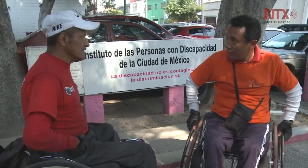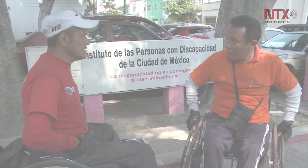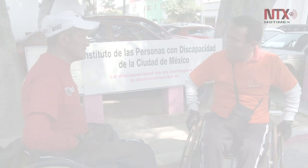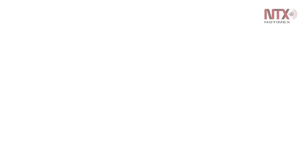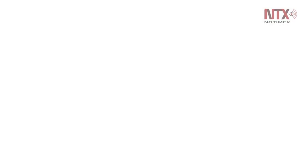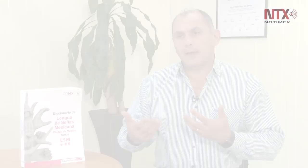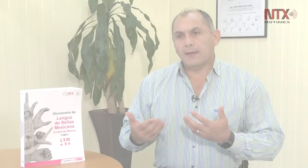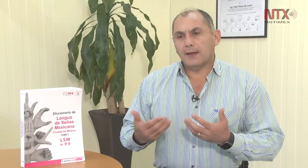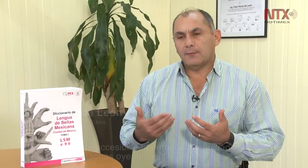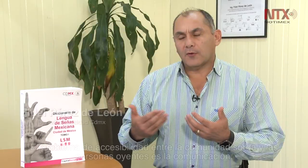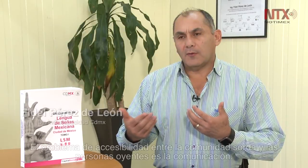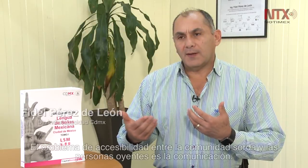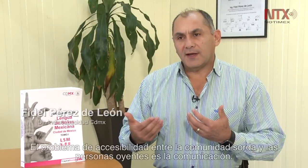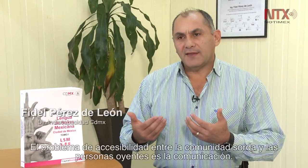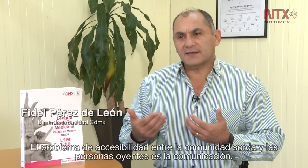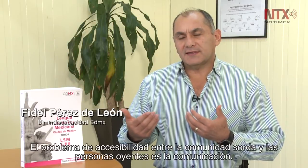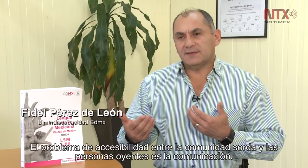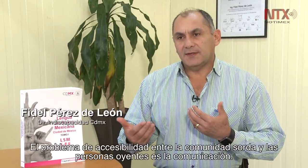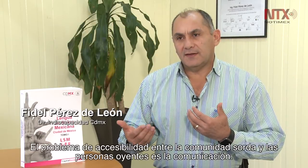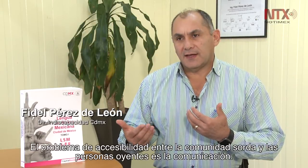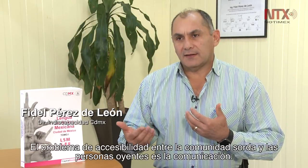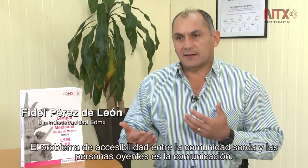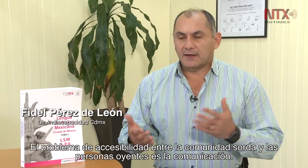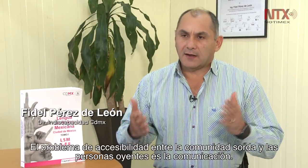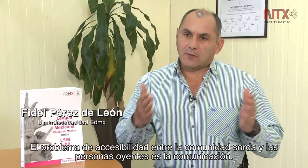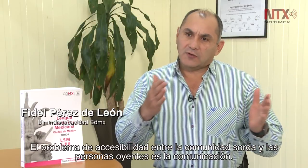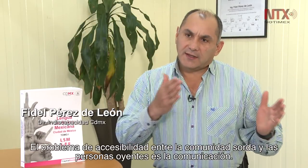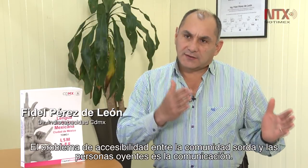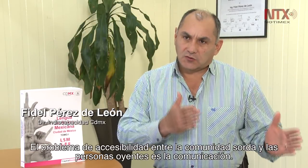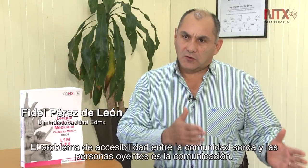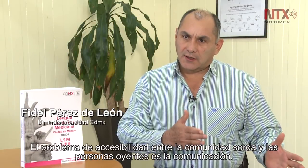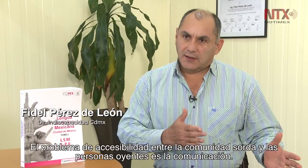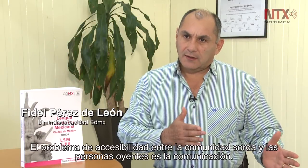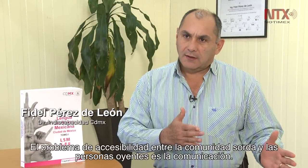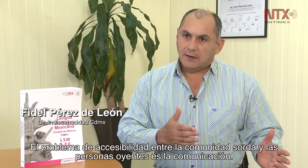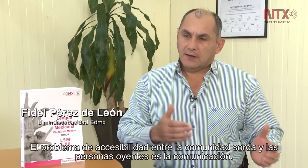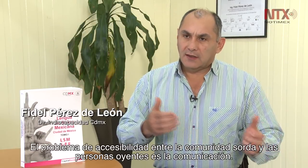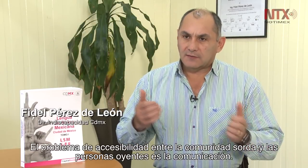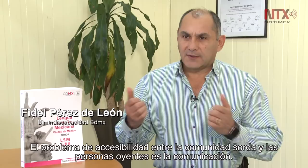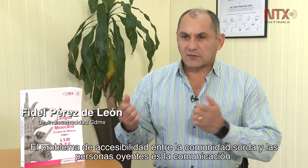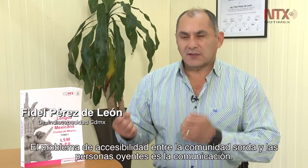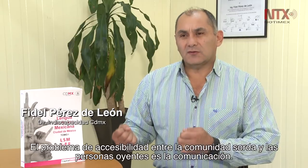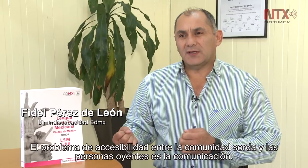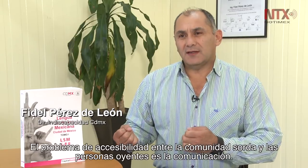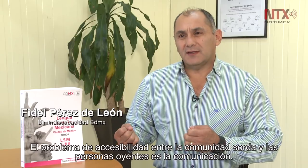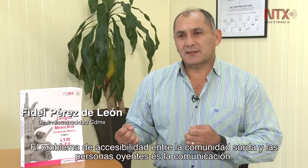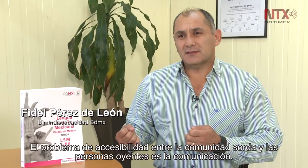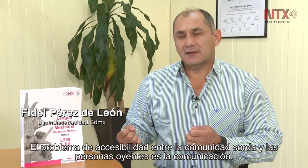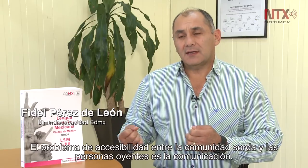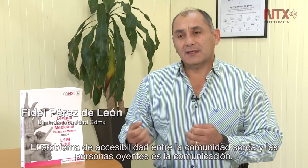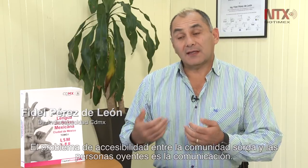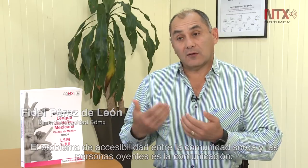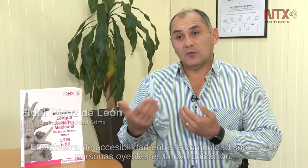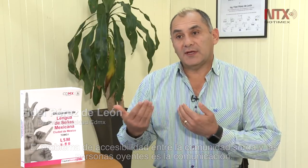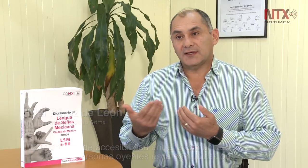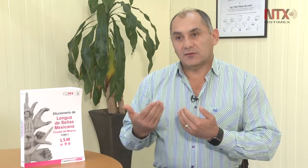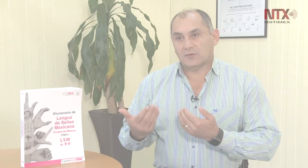El problema de accesibilidad entre la comunidad sorda y las personas oyentes es la comunicación.